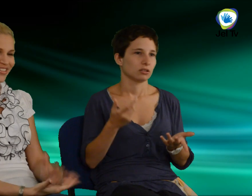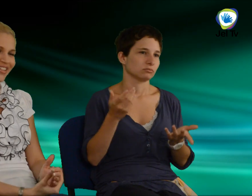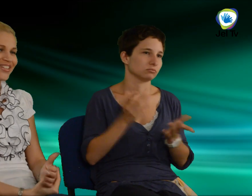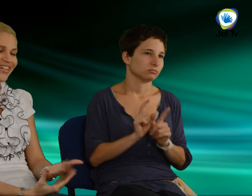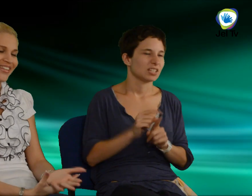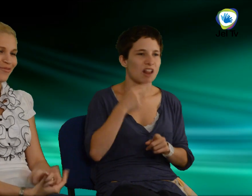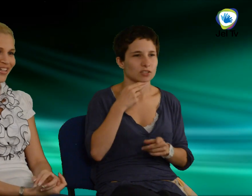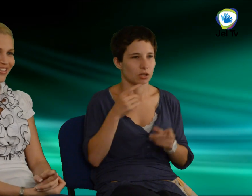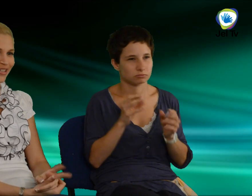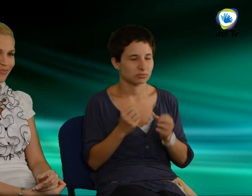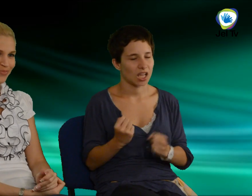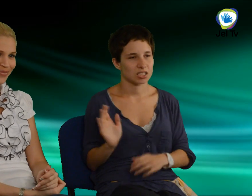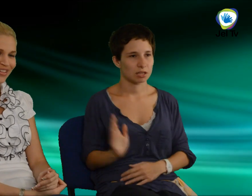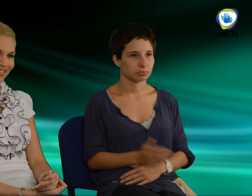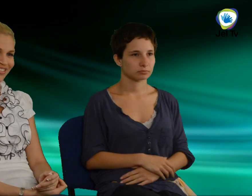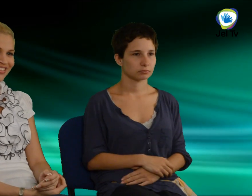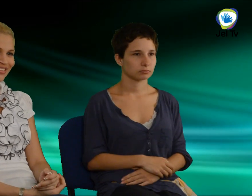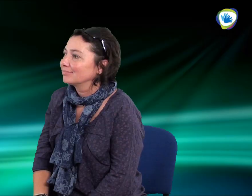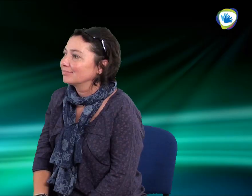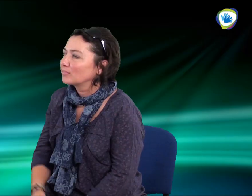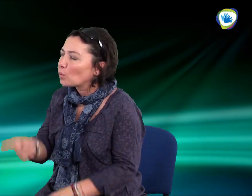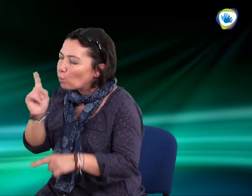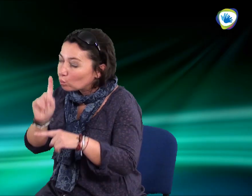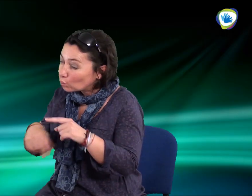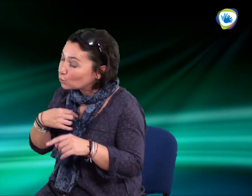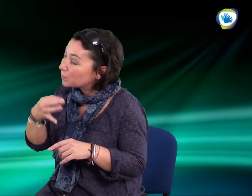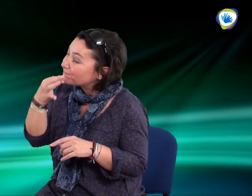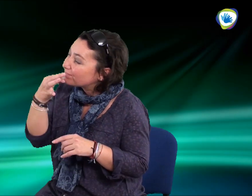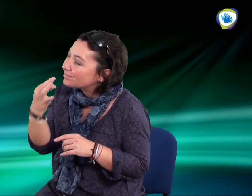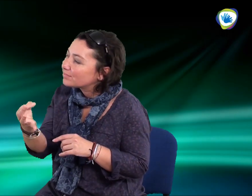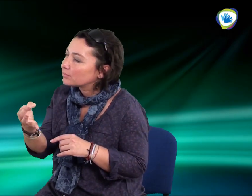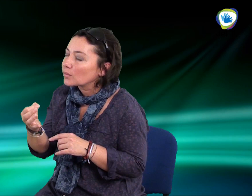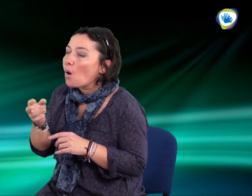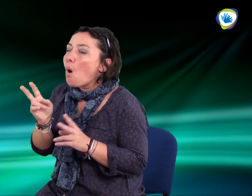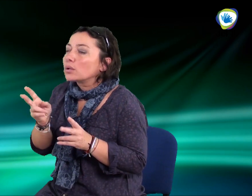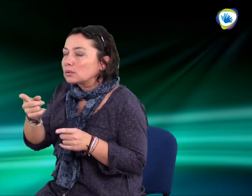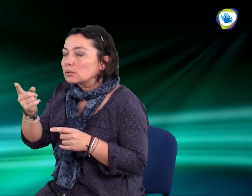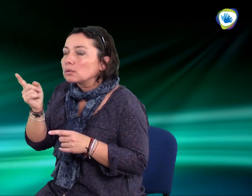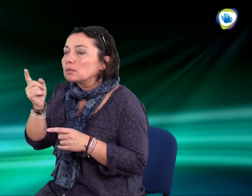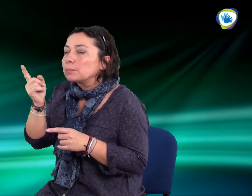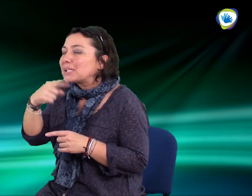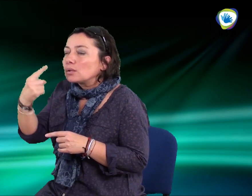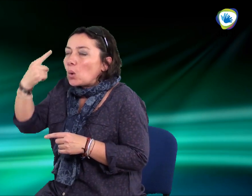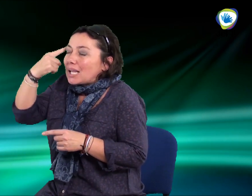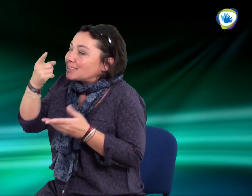ez szerintem lehezebb. Az utolsó kérdésem? Mi jut eszedbe arról,